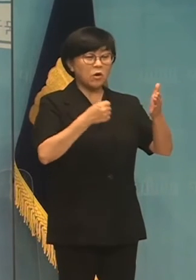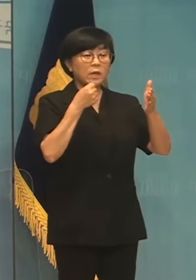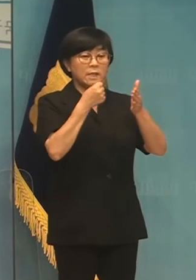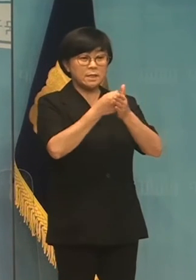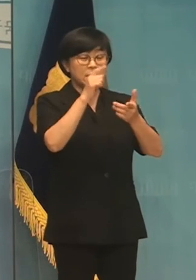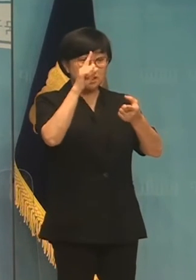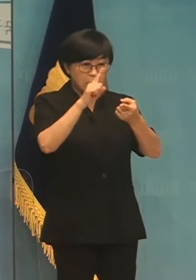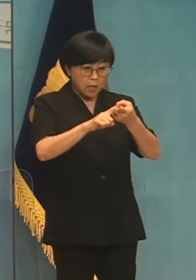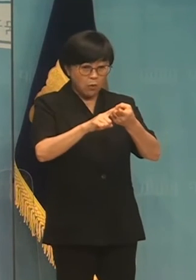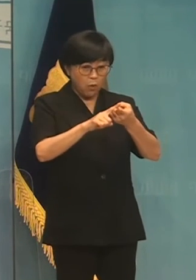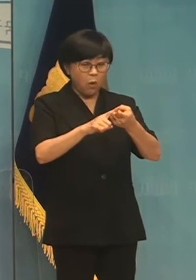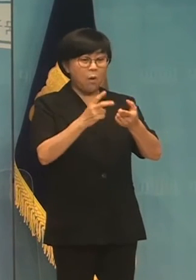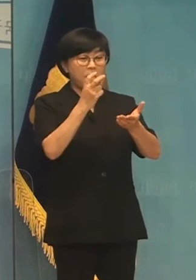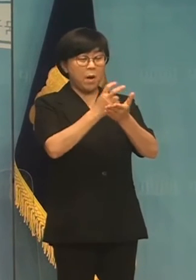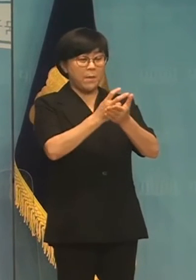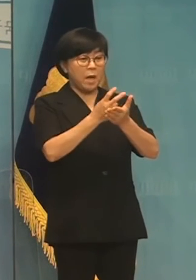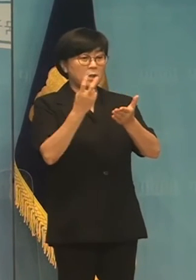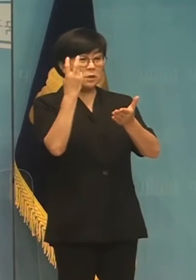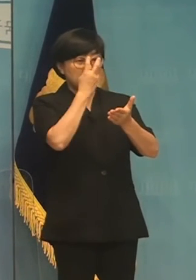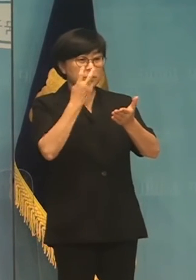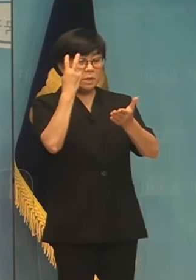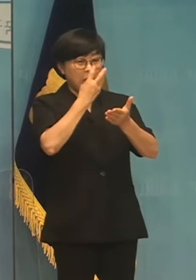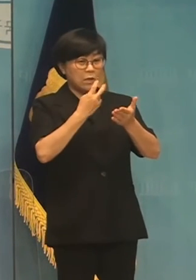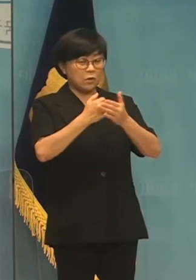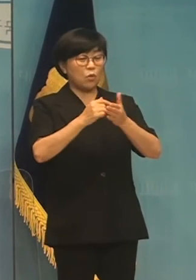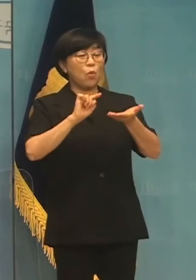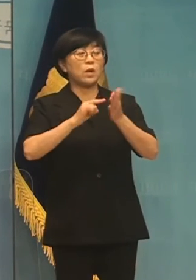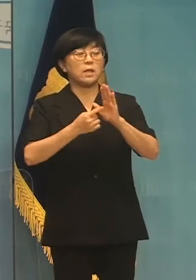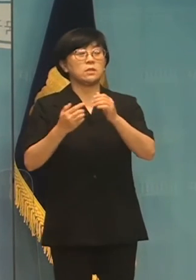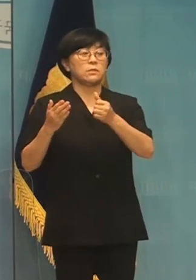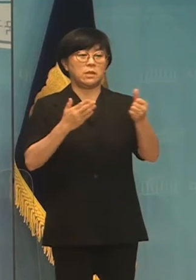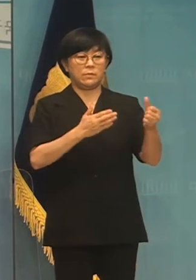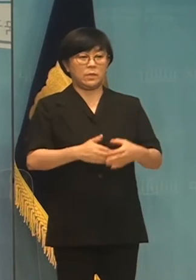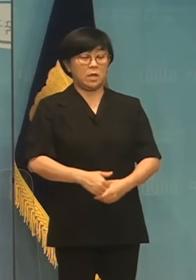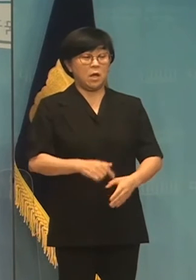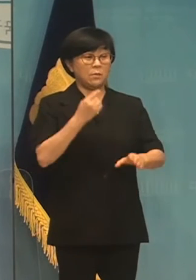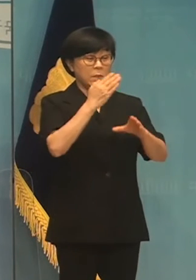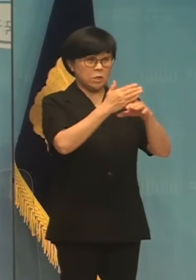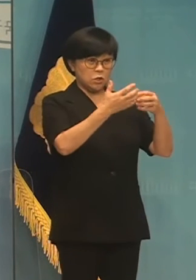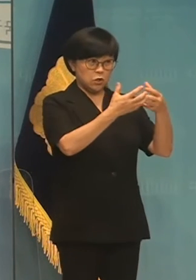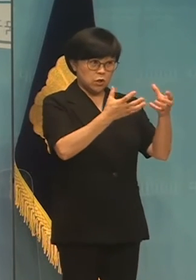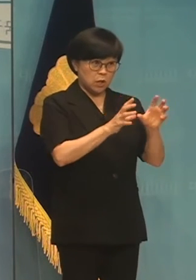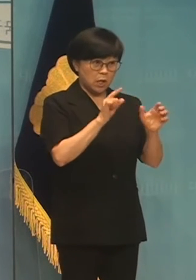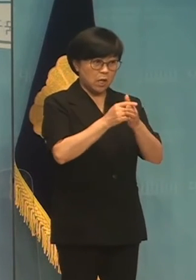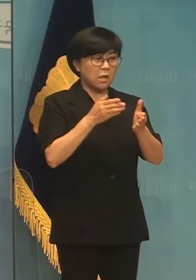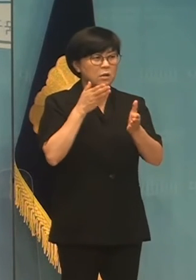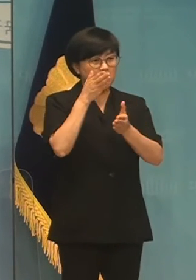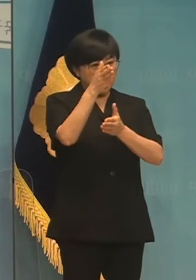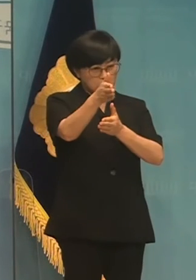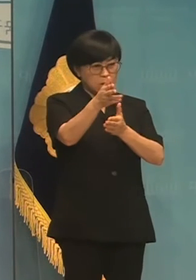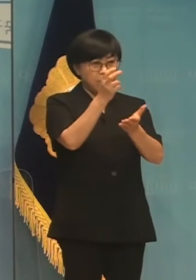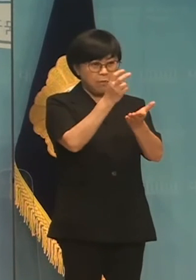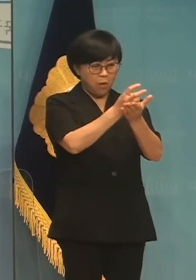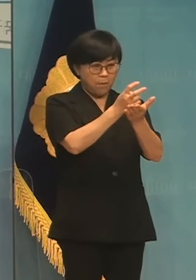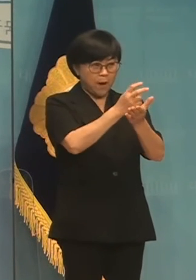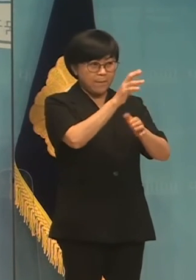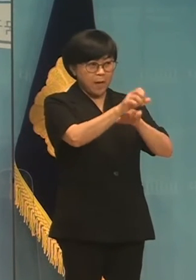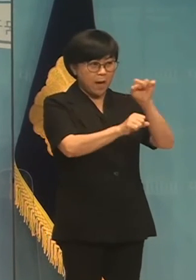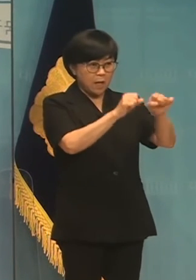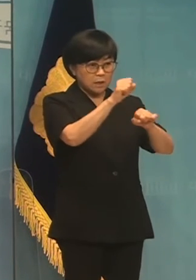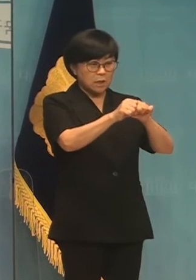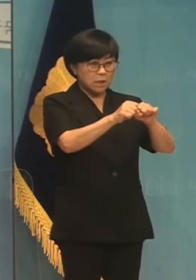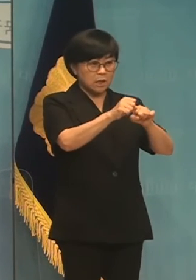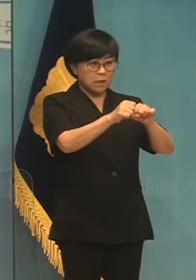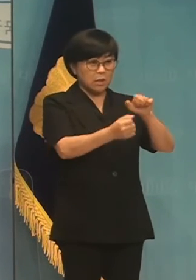법안소의 심사를 공개해 주기 바랍니다. 민주당의 일방적 입법 폭포가 어떻게